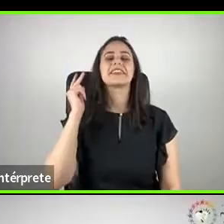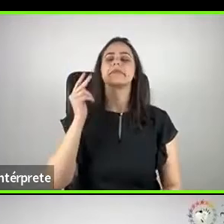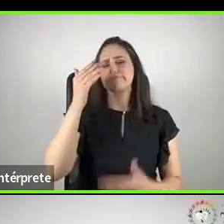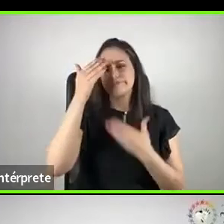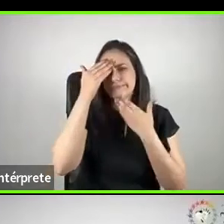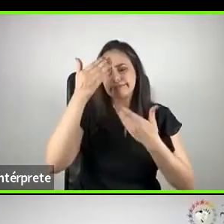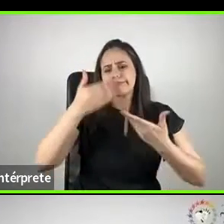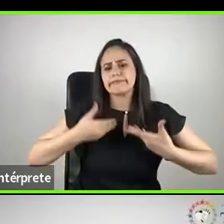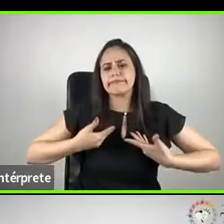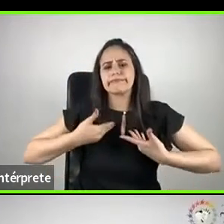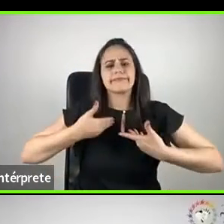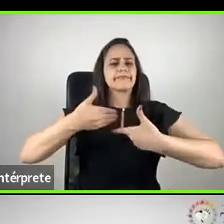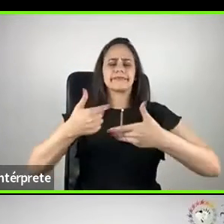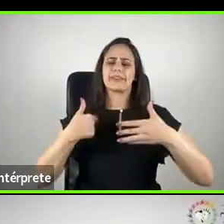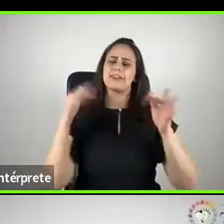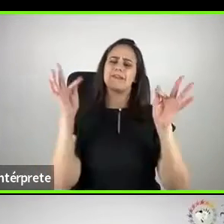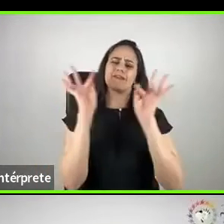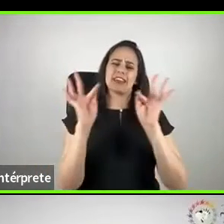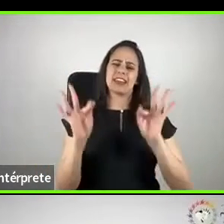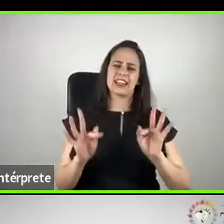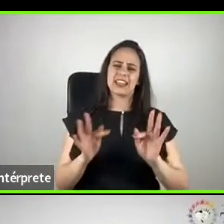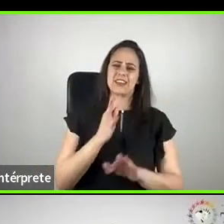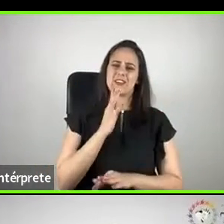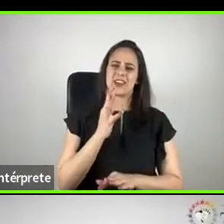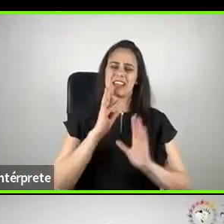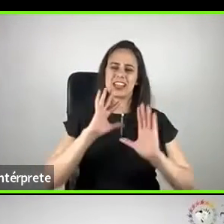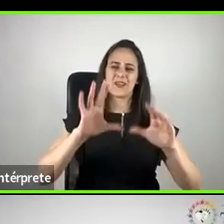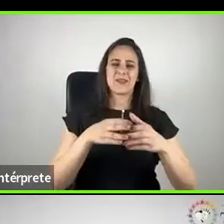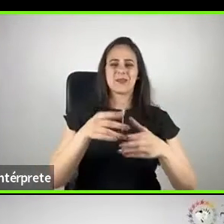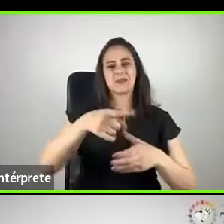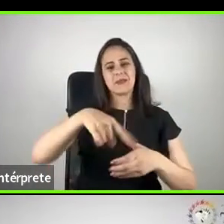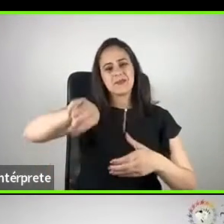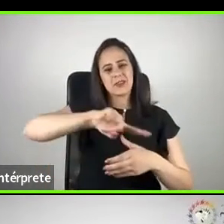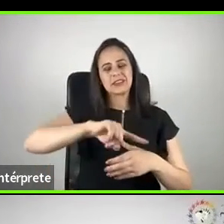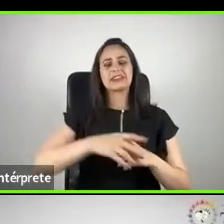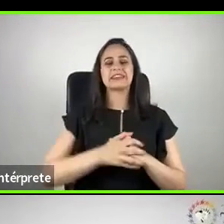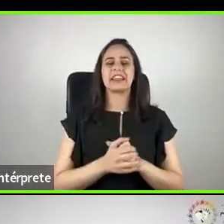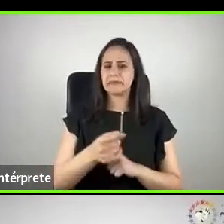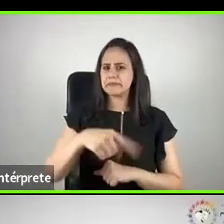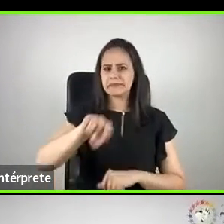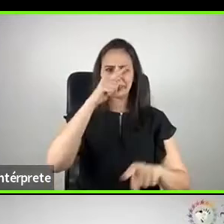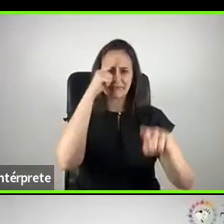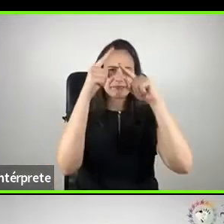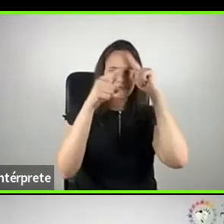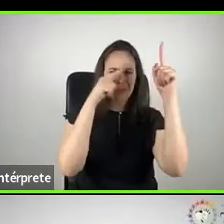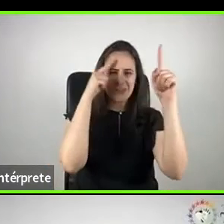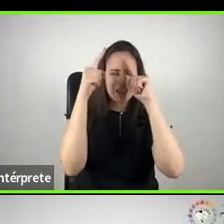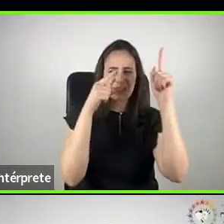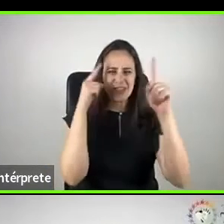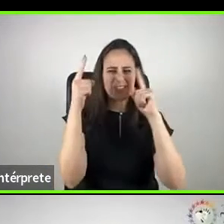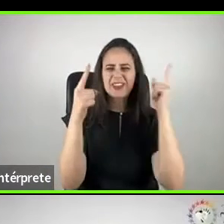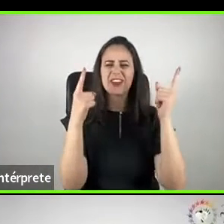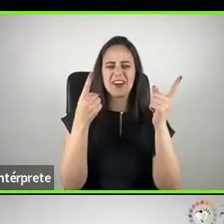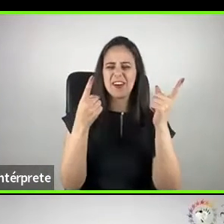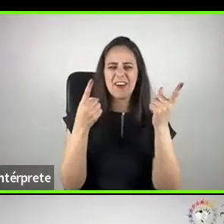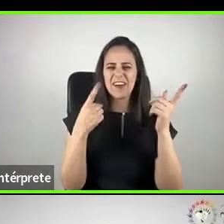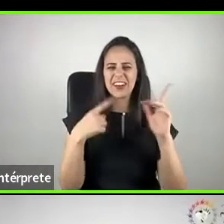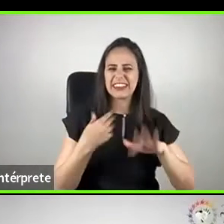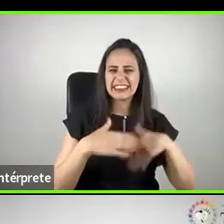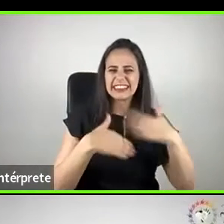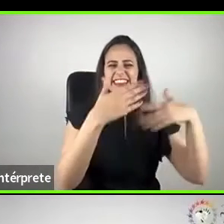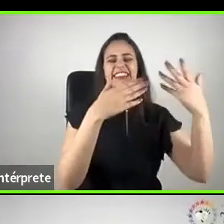viu? Fiquei muito feliz de conhecer aqui o clube de vocês, inovadores inquietos, é um tema que super